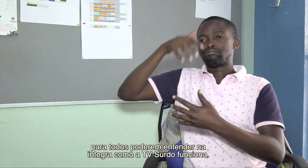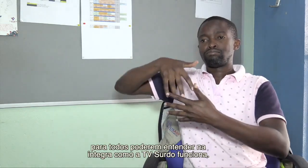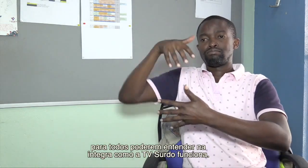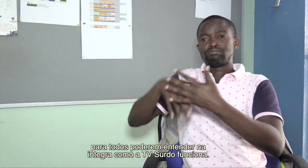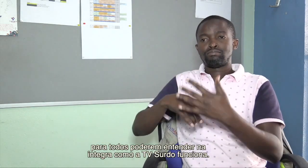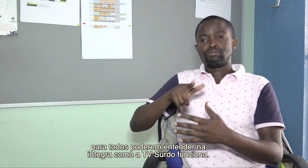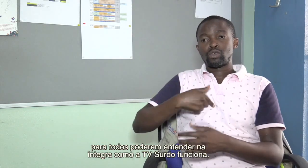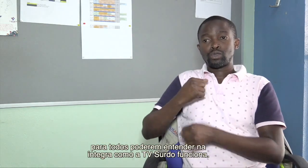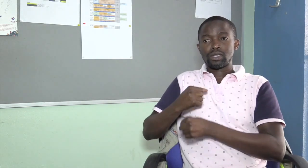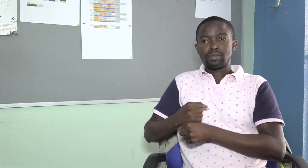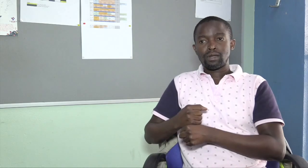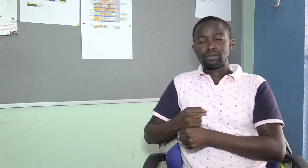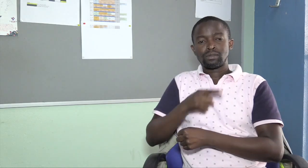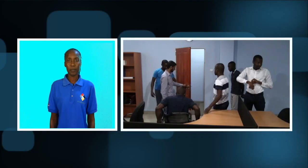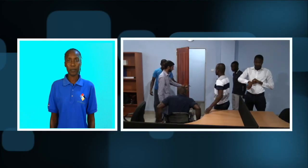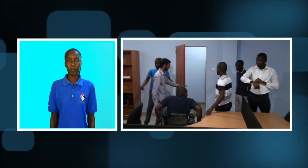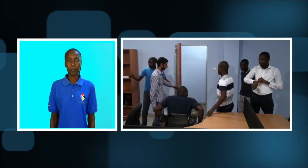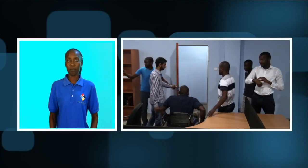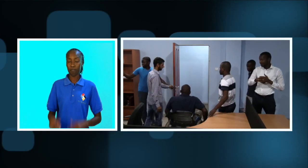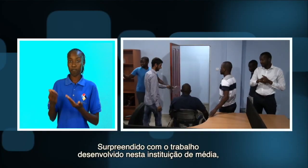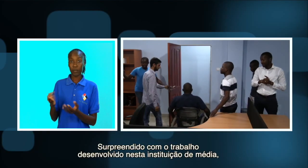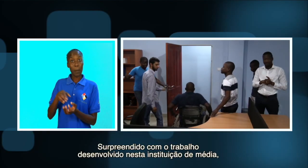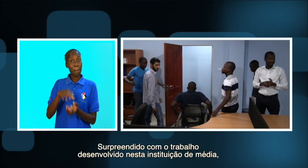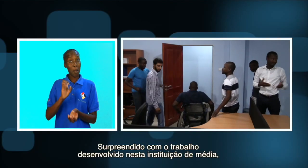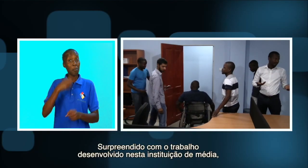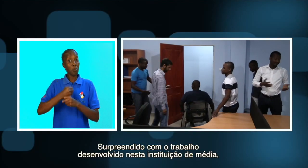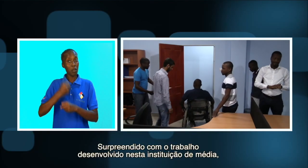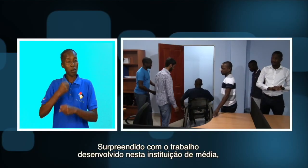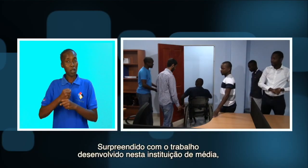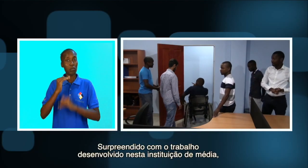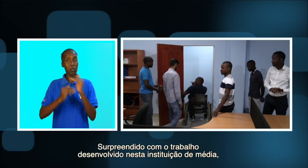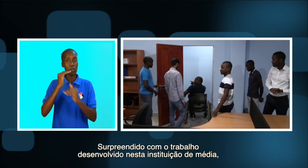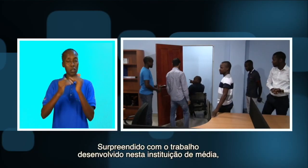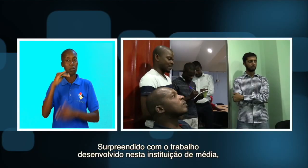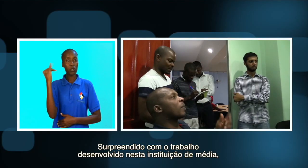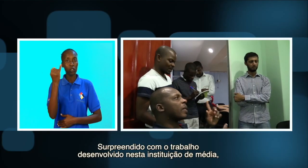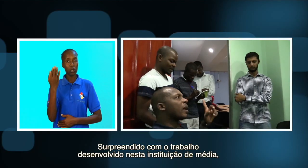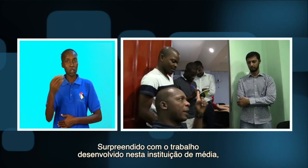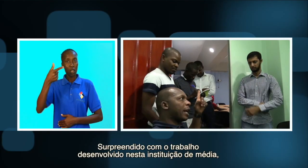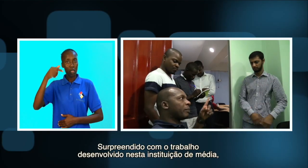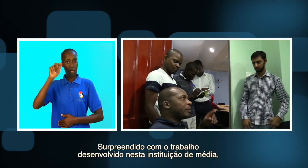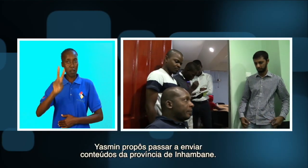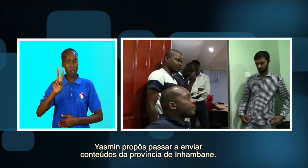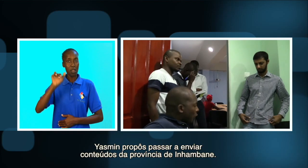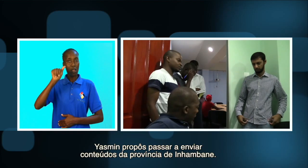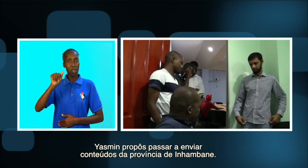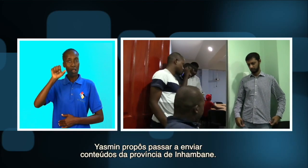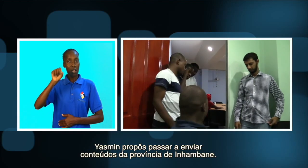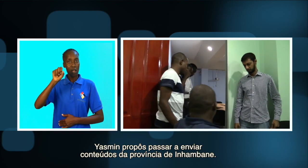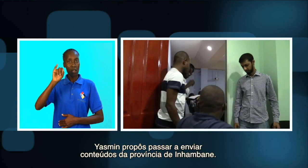funciona e perceber na íntegra. Surpreendido com o trabalho desimpedido nesta instituição de mídia,